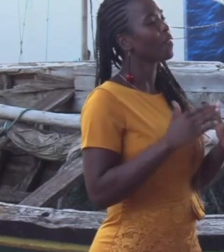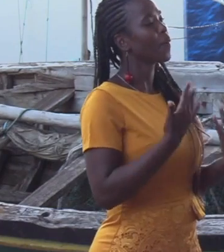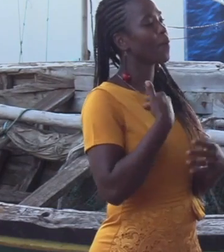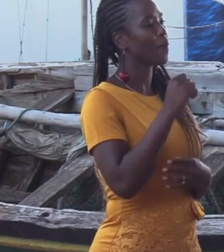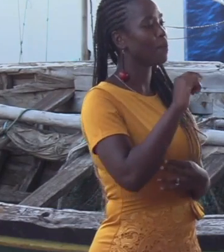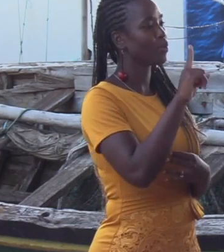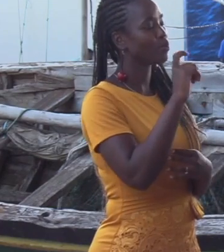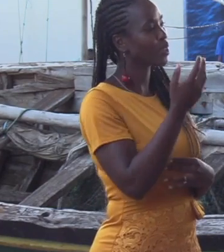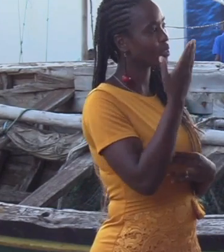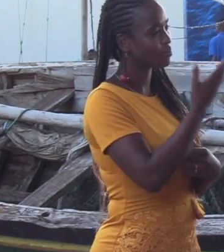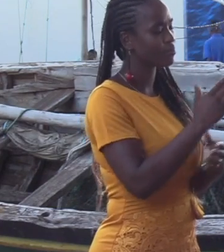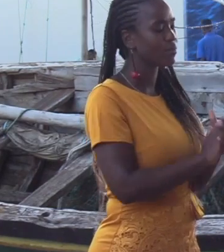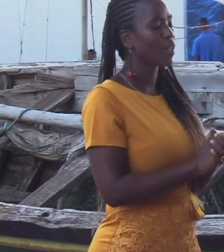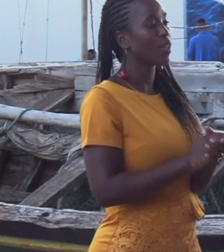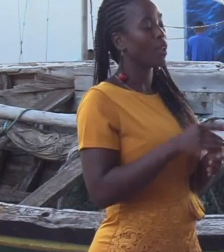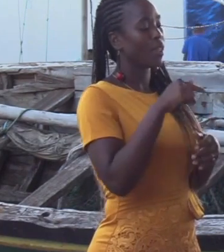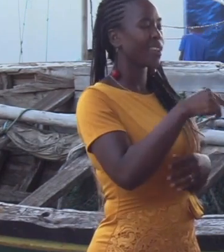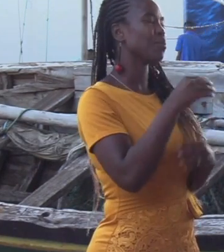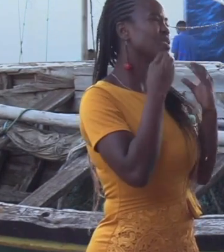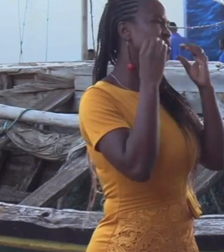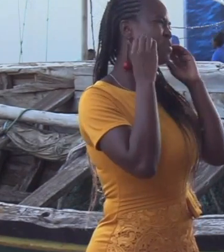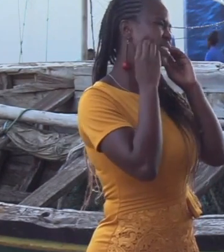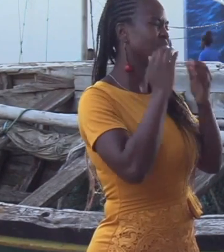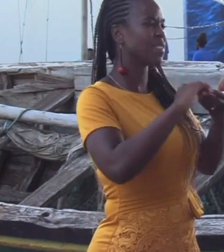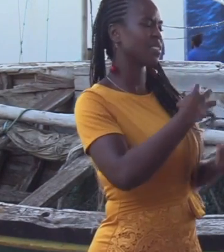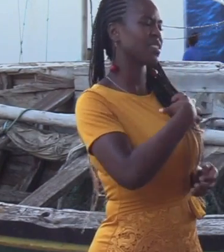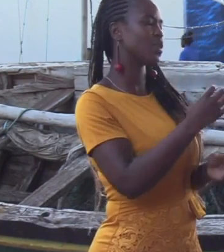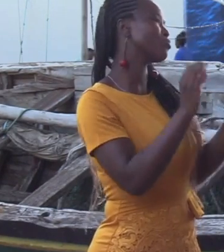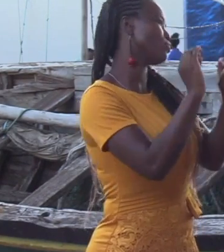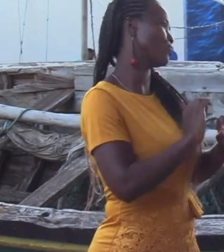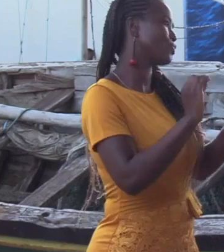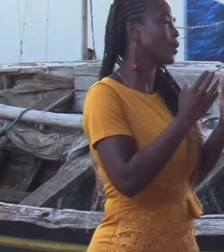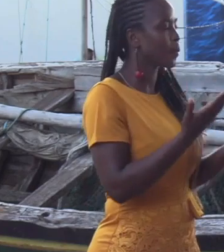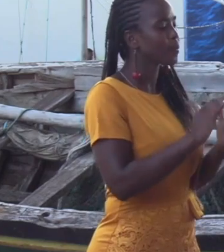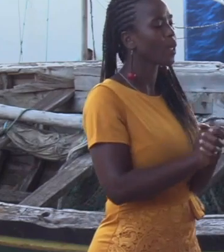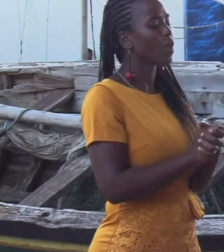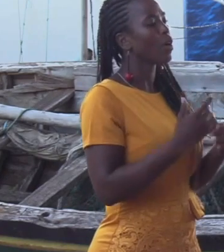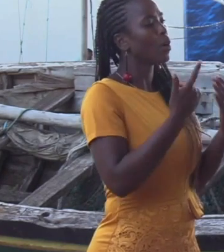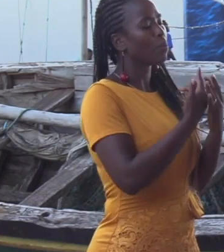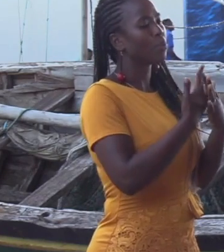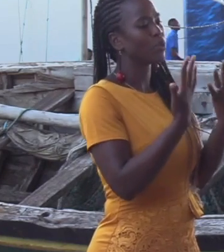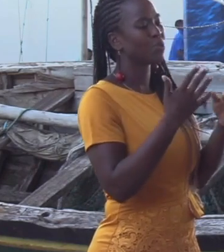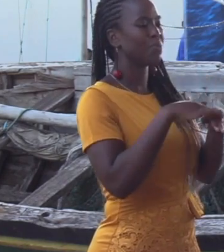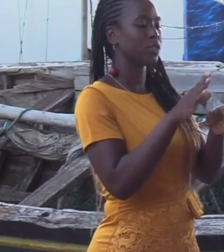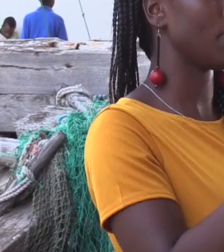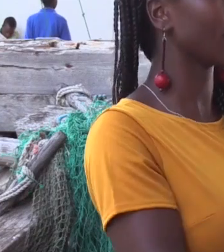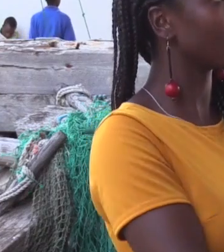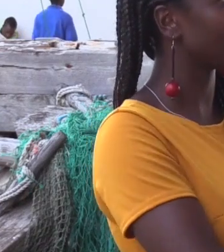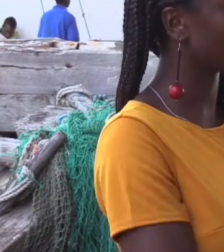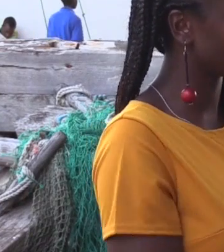Moçambique não é um país rico, e os grupos vulneráveis, em particular, estão frequentemente presos em um ciclo de pobreza